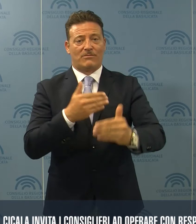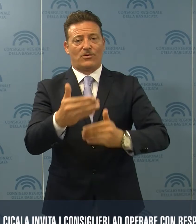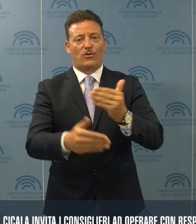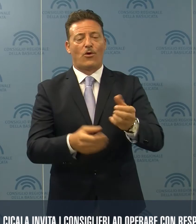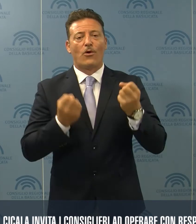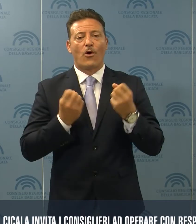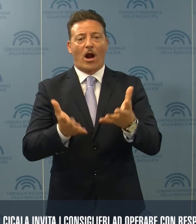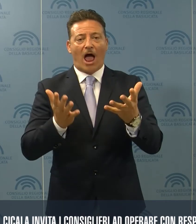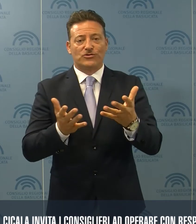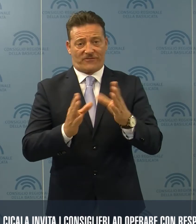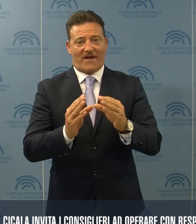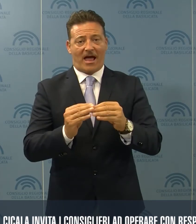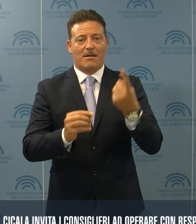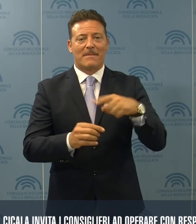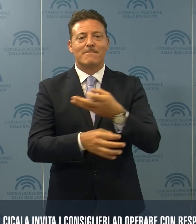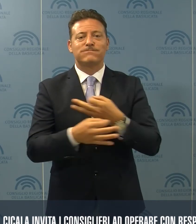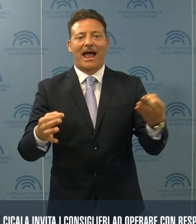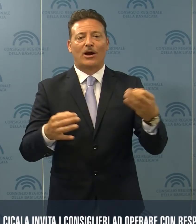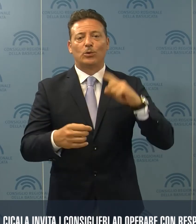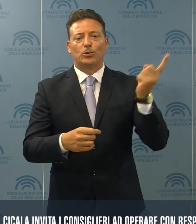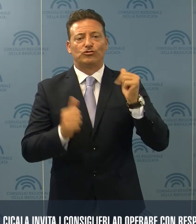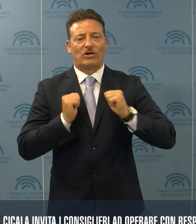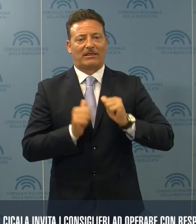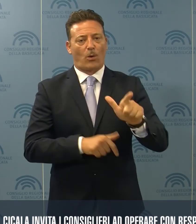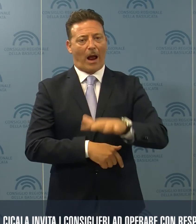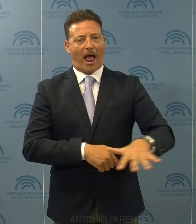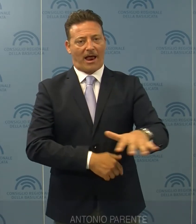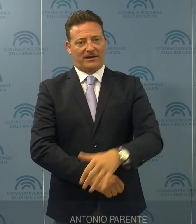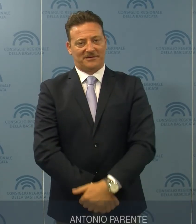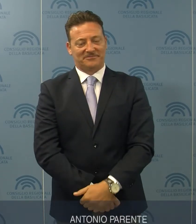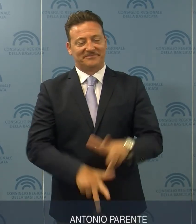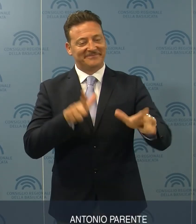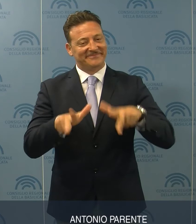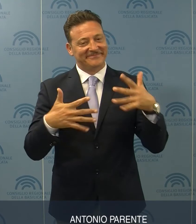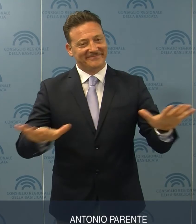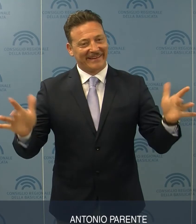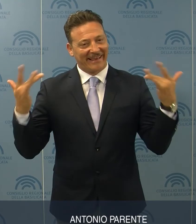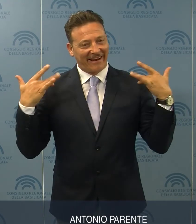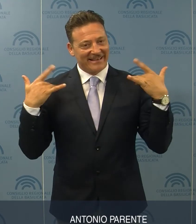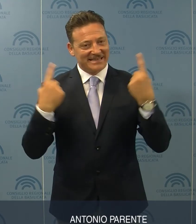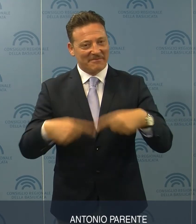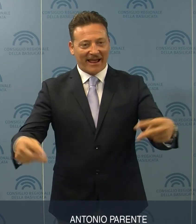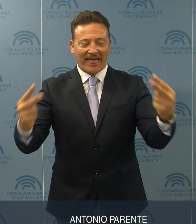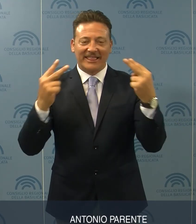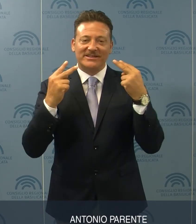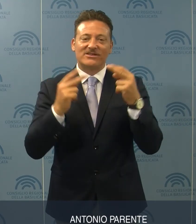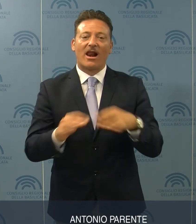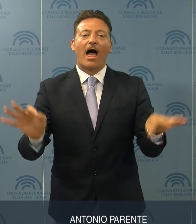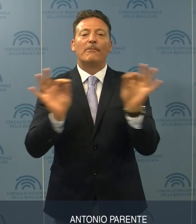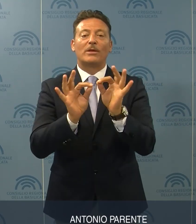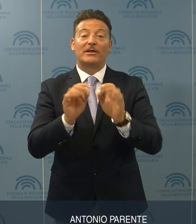il coraggio di fare per il bene di tutti i lucani. È tutto, grazie per l'attenzione prestata, l